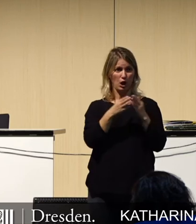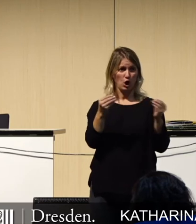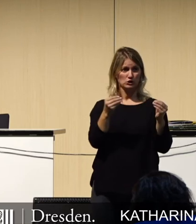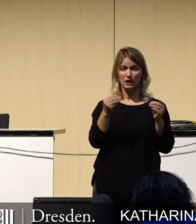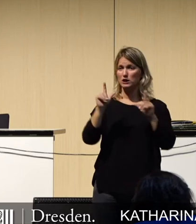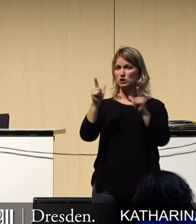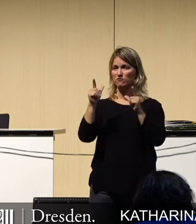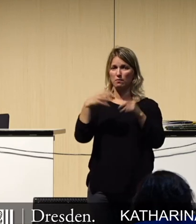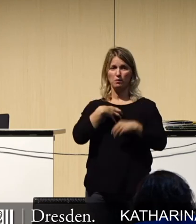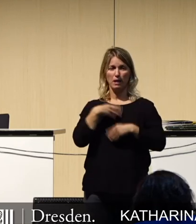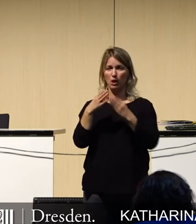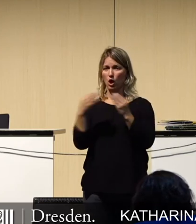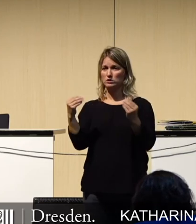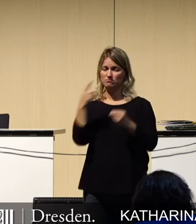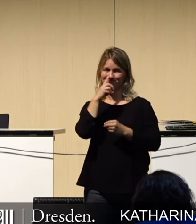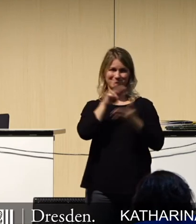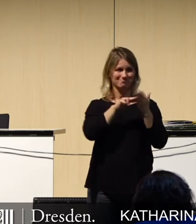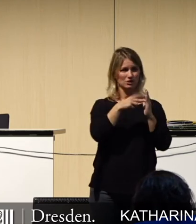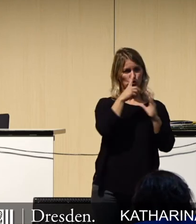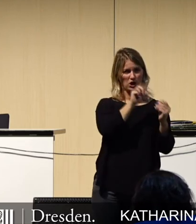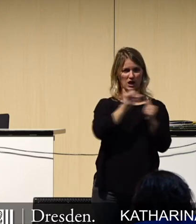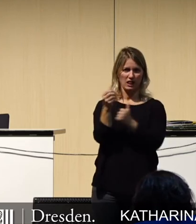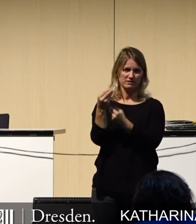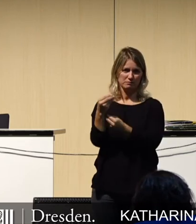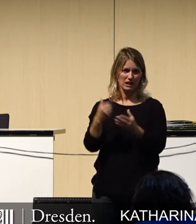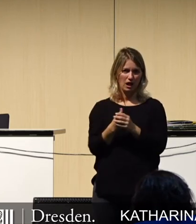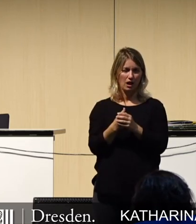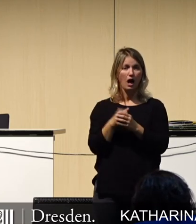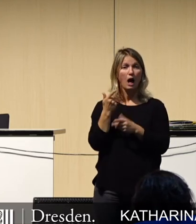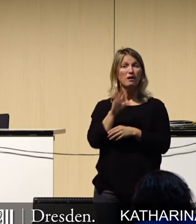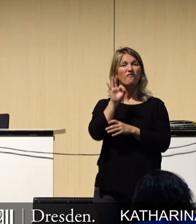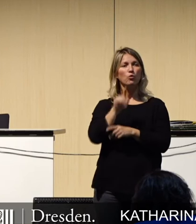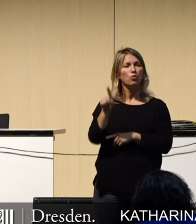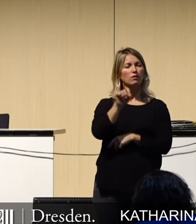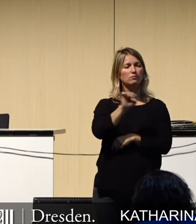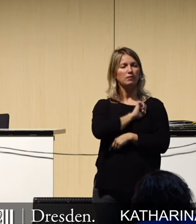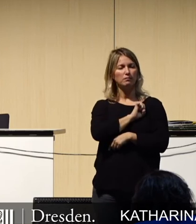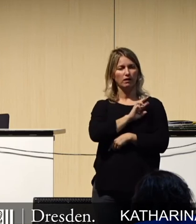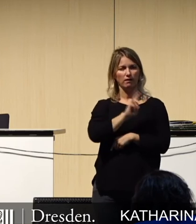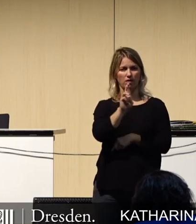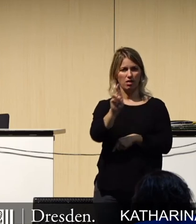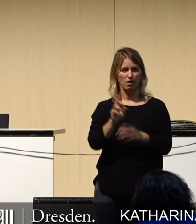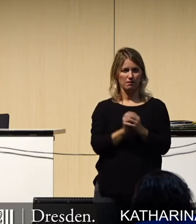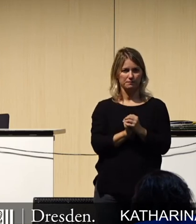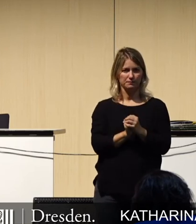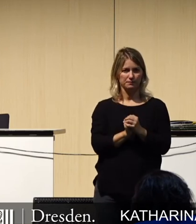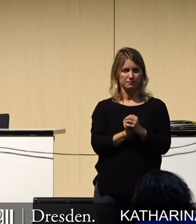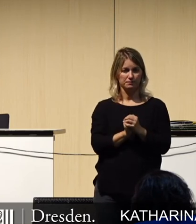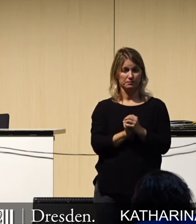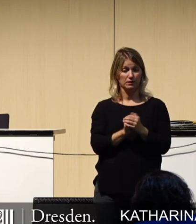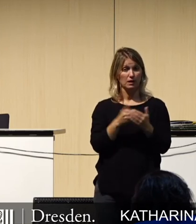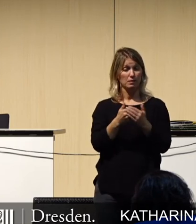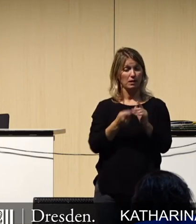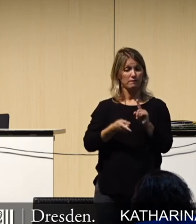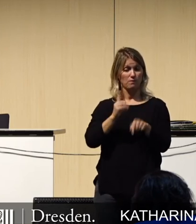Technik ist immer nur ein Hilfsmittel. Und die Frage ist, wer davon profitiert. Denn wenn wir nämlich schauen, letztes Jahr wurde